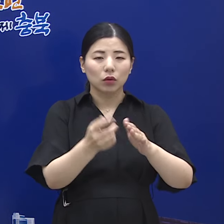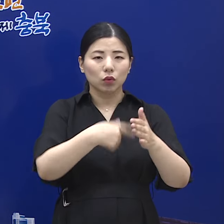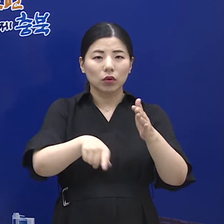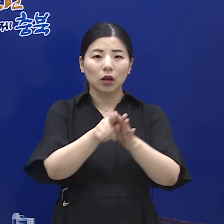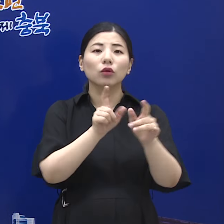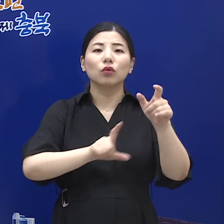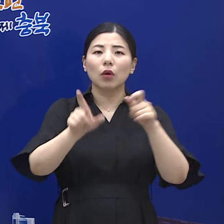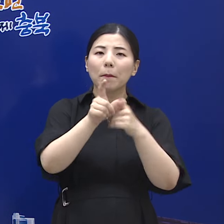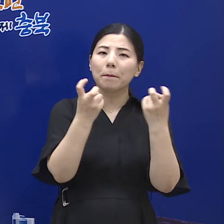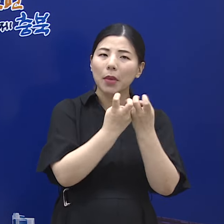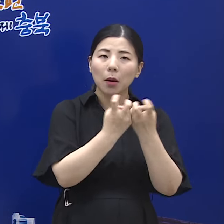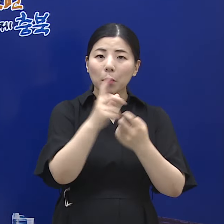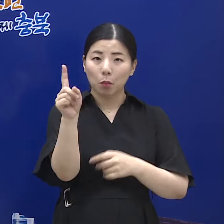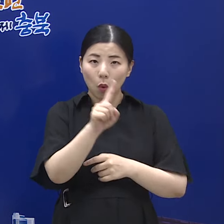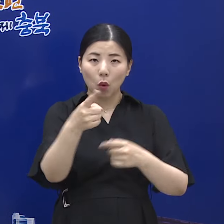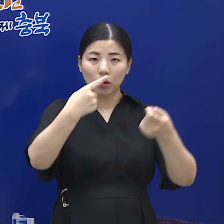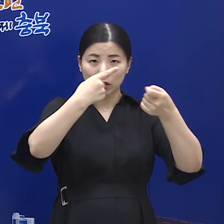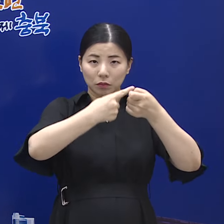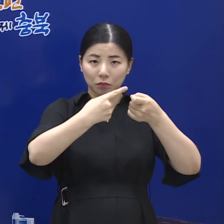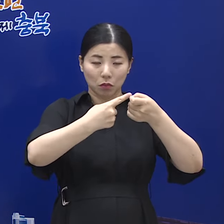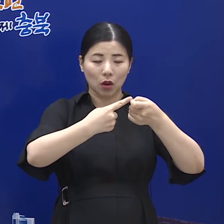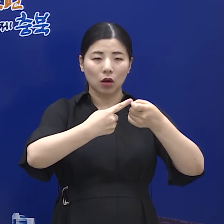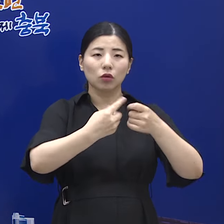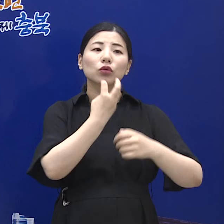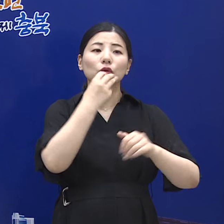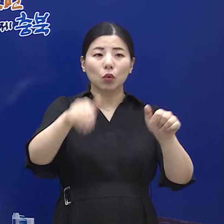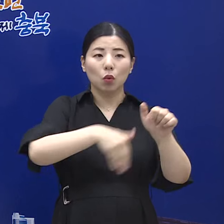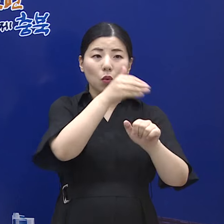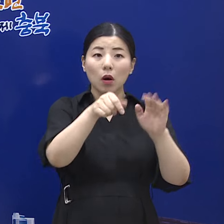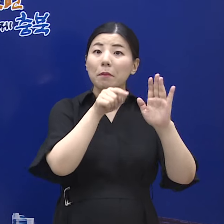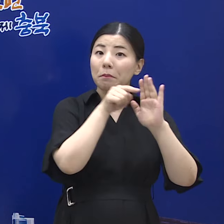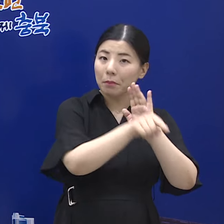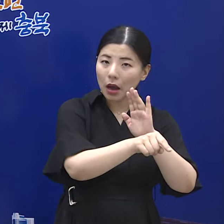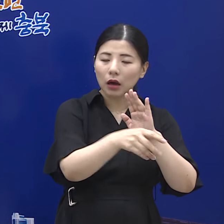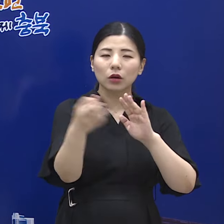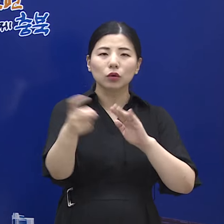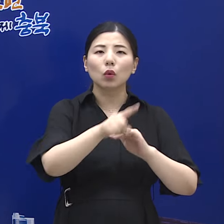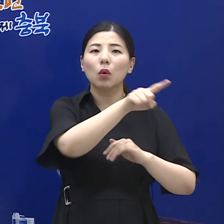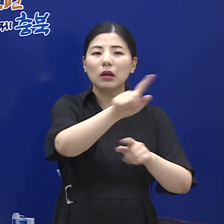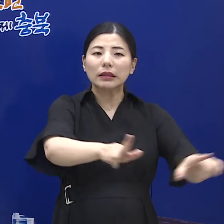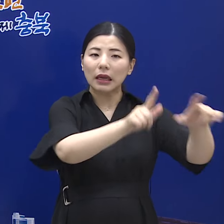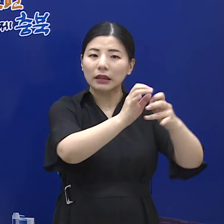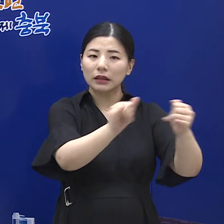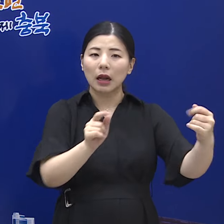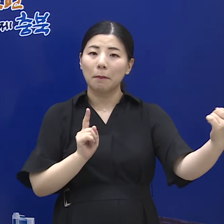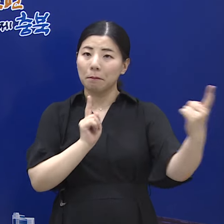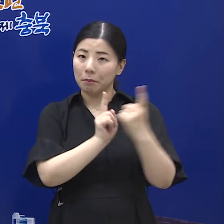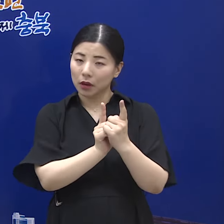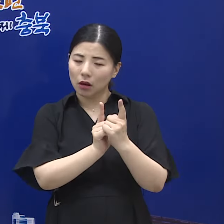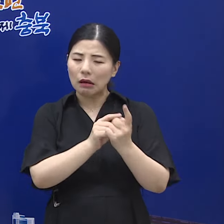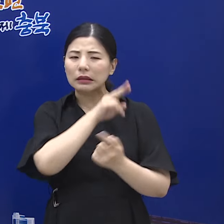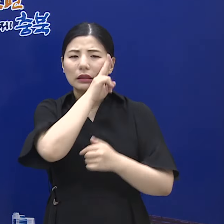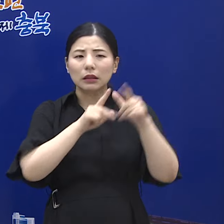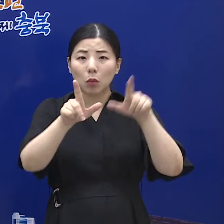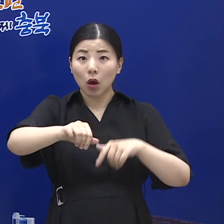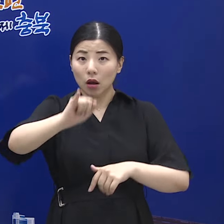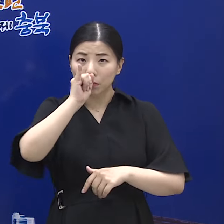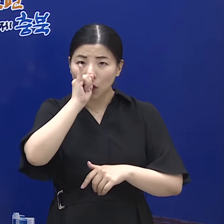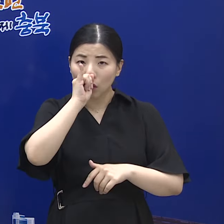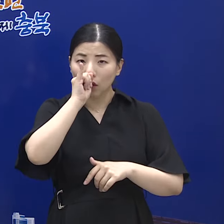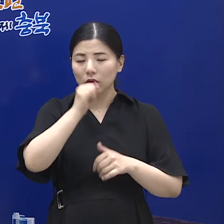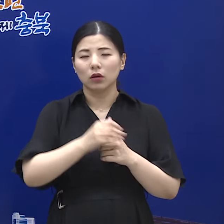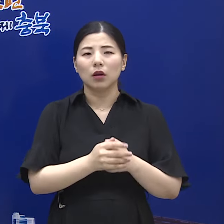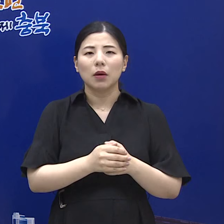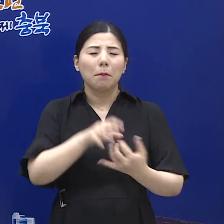조치로 첫째 수도권을 방문하였거나 수도권 거주자와 접촉한 분 중 의심 증상이 있는 경우